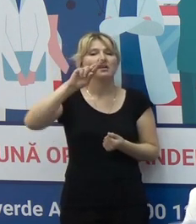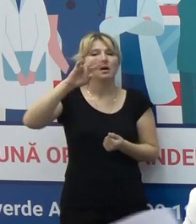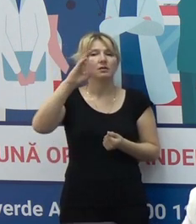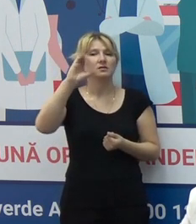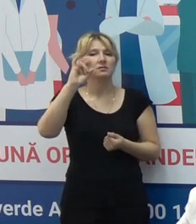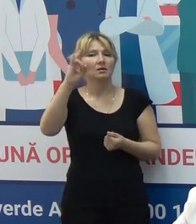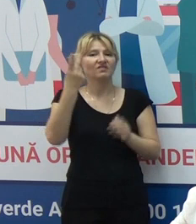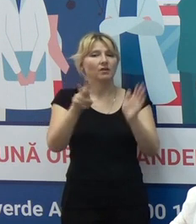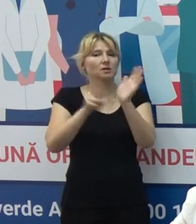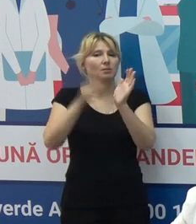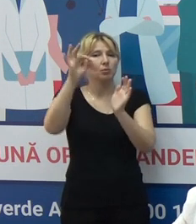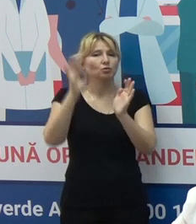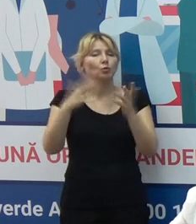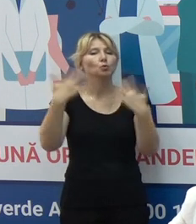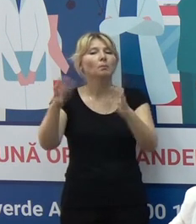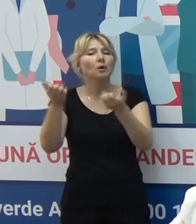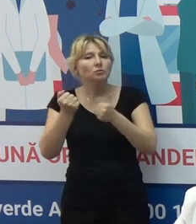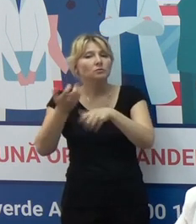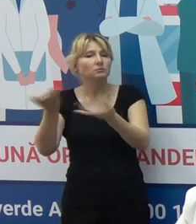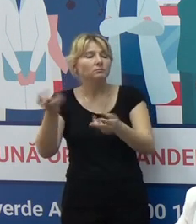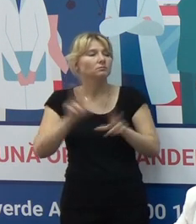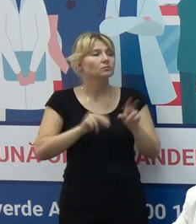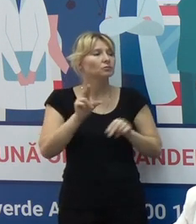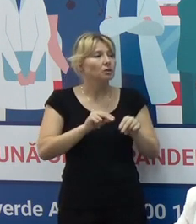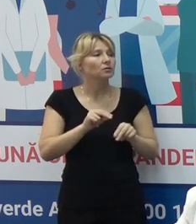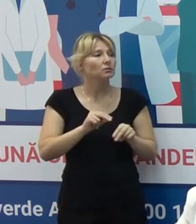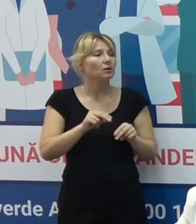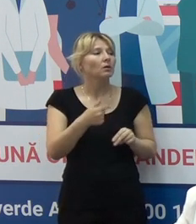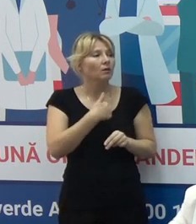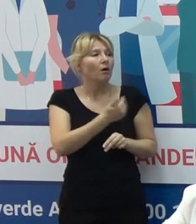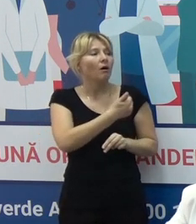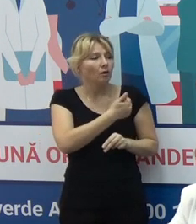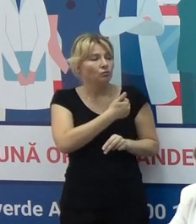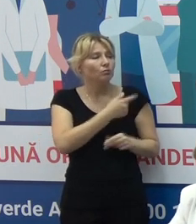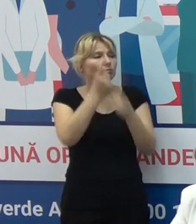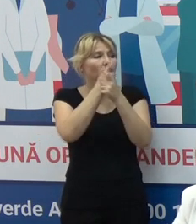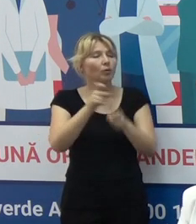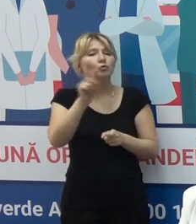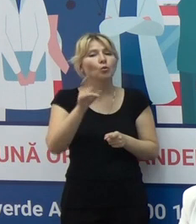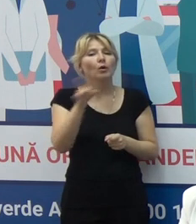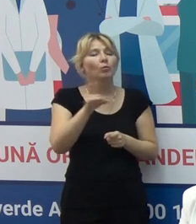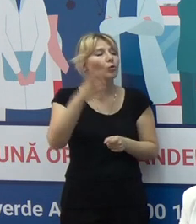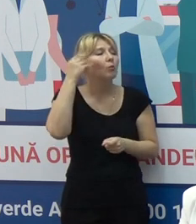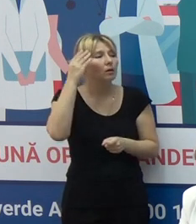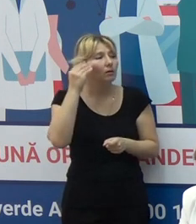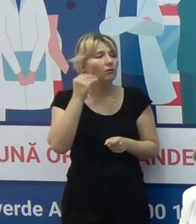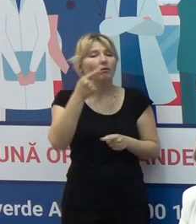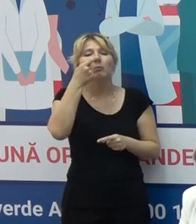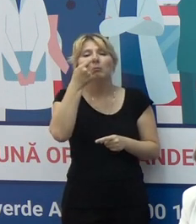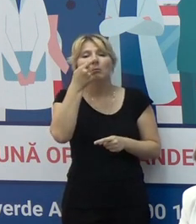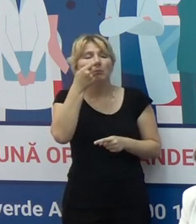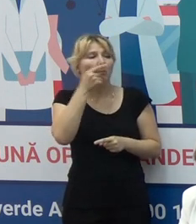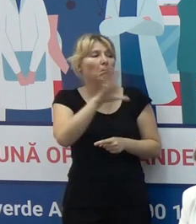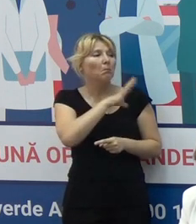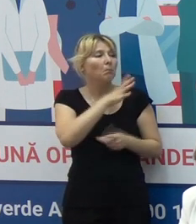27%. Deci, în acest context, vreau să menționez că Republica Moldova recentă a